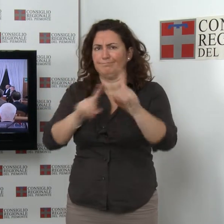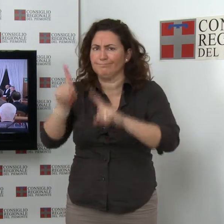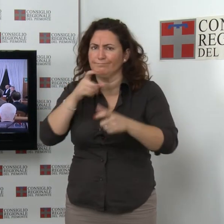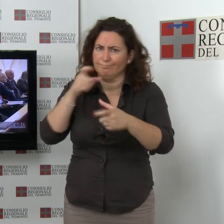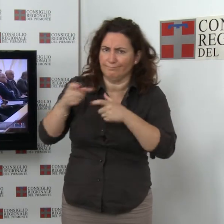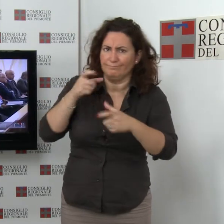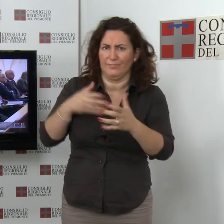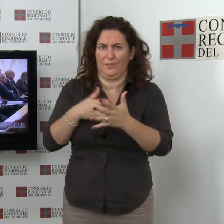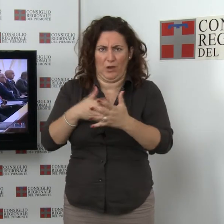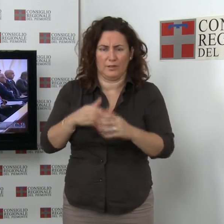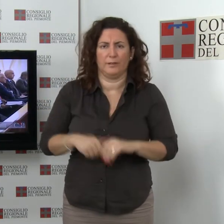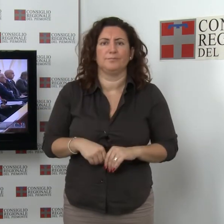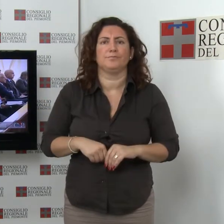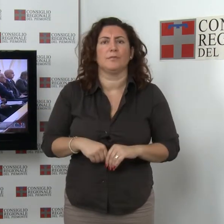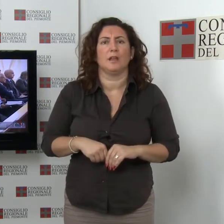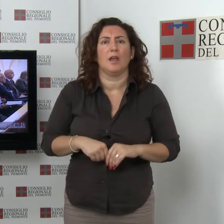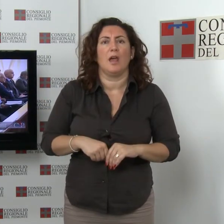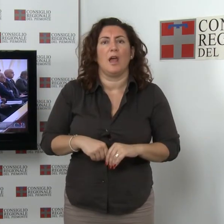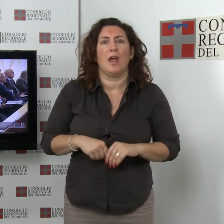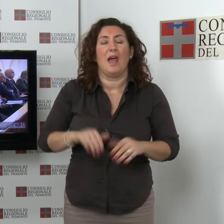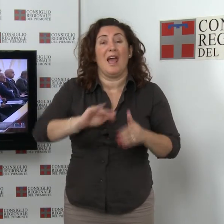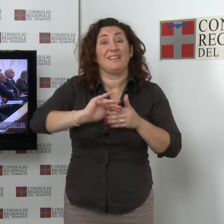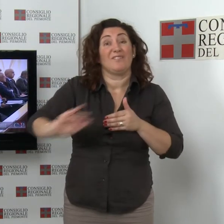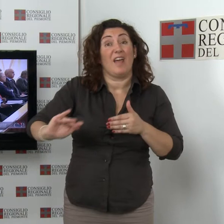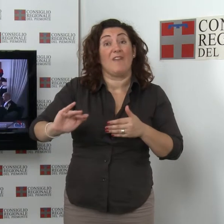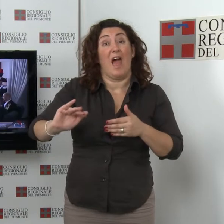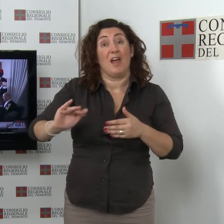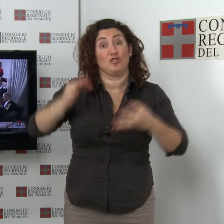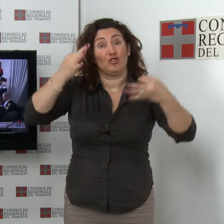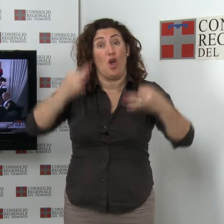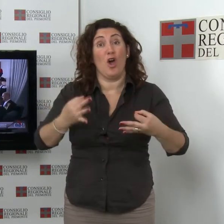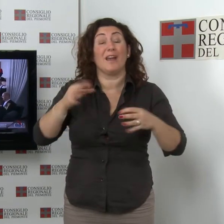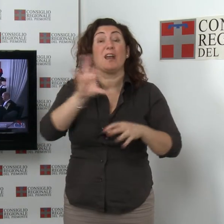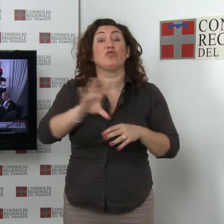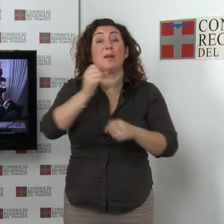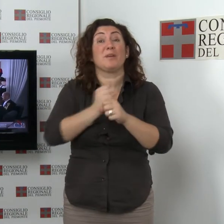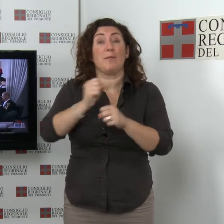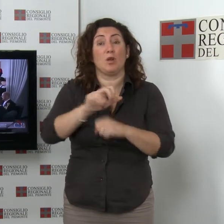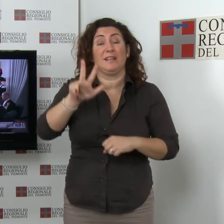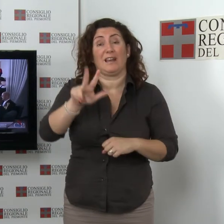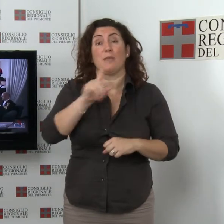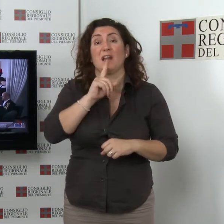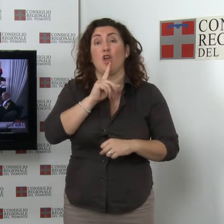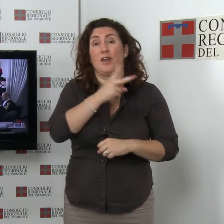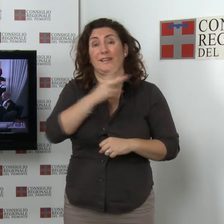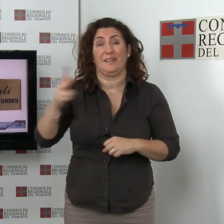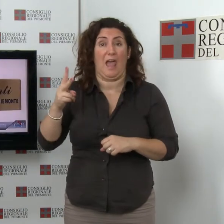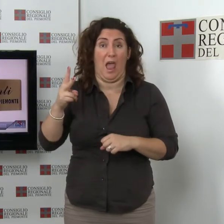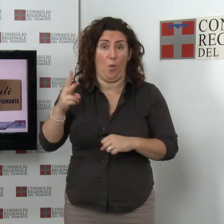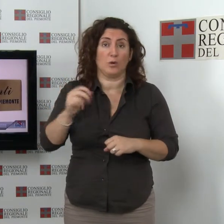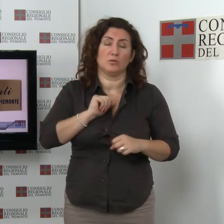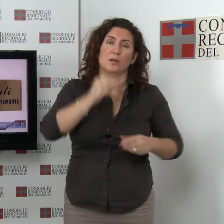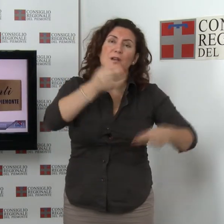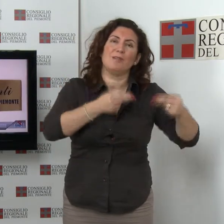euro il disavanzo reale della regione Piemonte e quanto emerso mercoledì 17 giugno dal giudizio di parificazione sui bilanci 2012